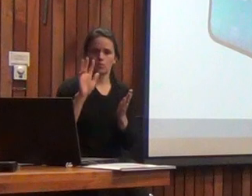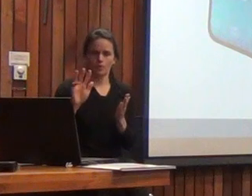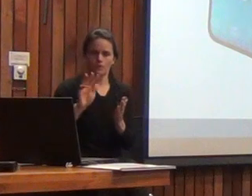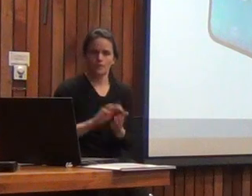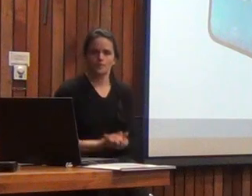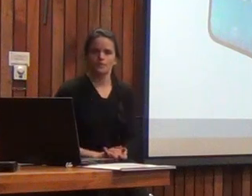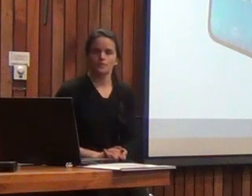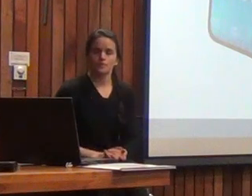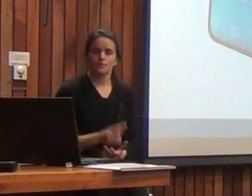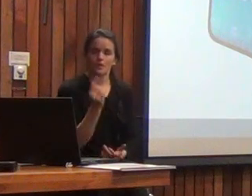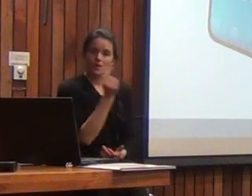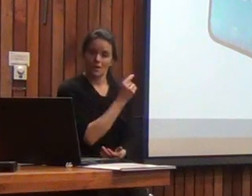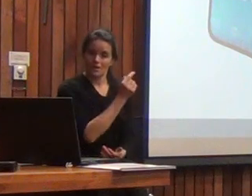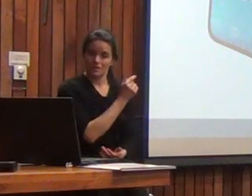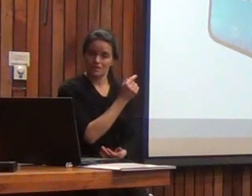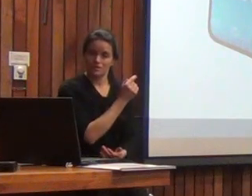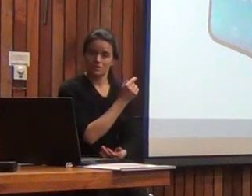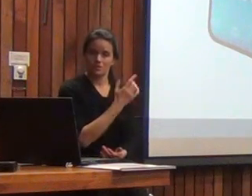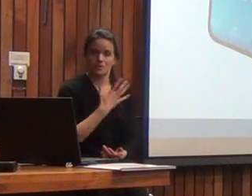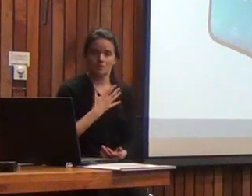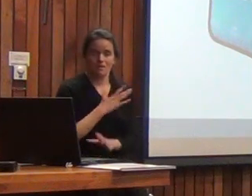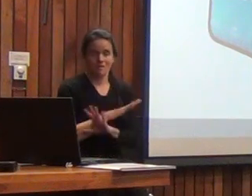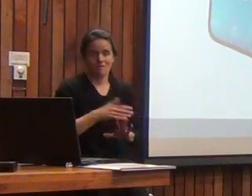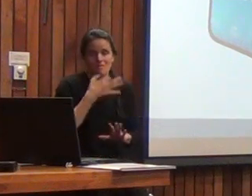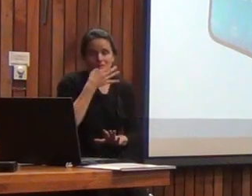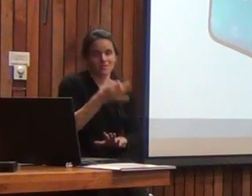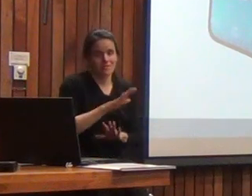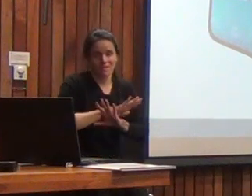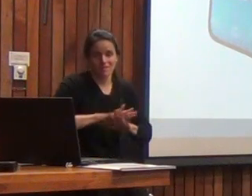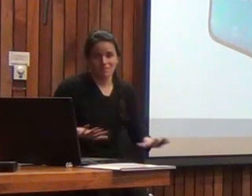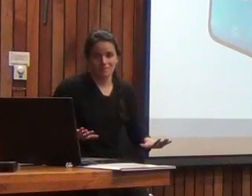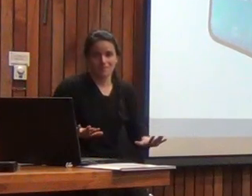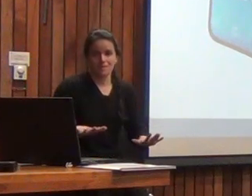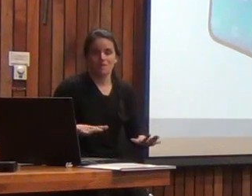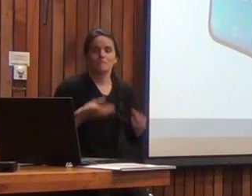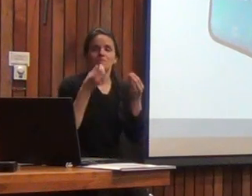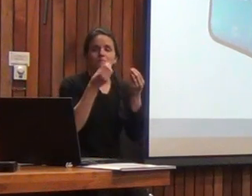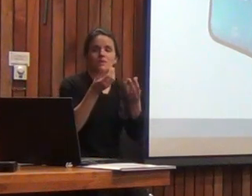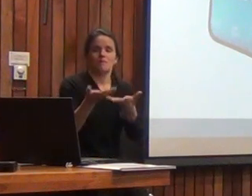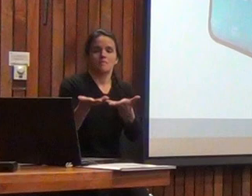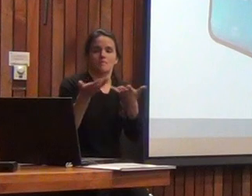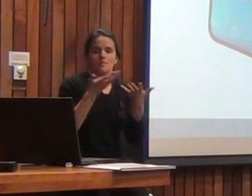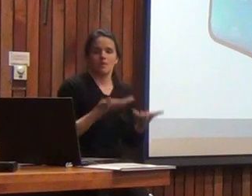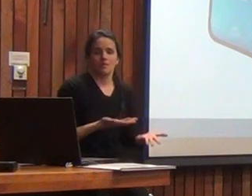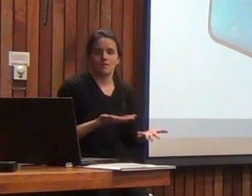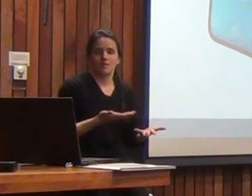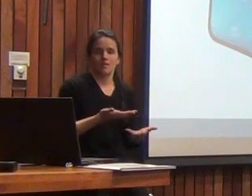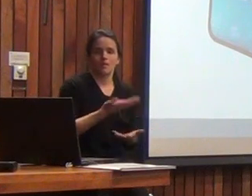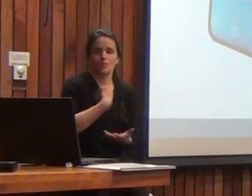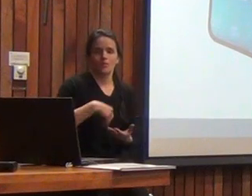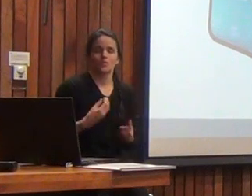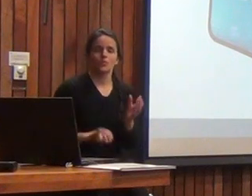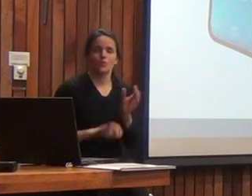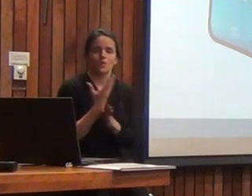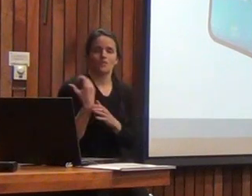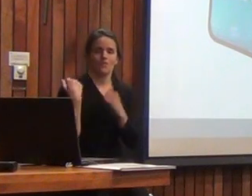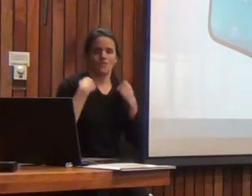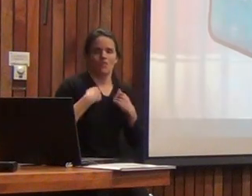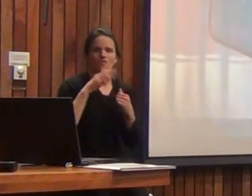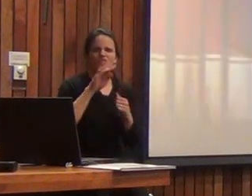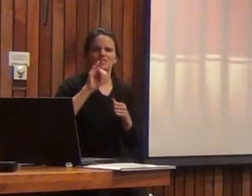con todo esto a mi no me queda nada más que decir excepto darle la bienvenida a nuestro nuevo BISC5